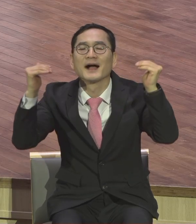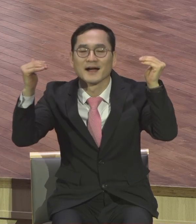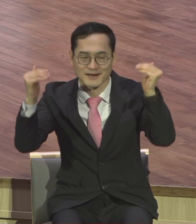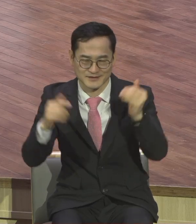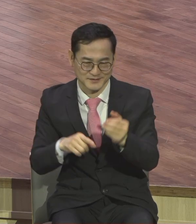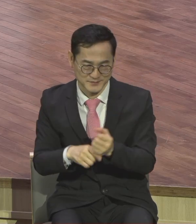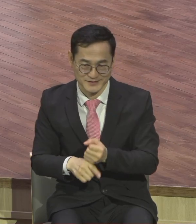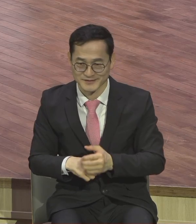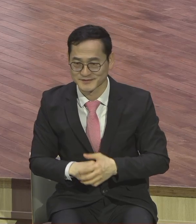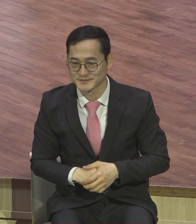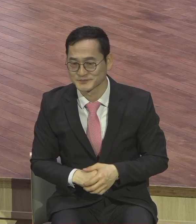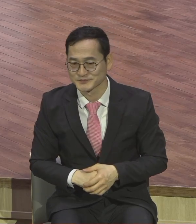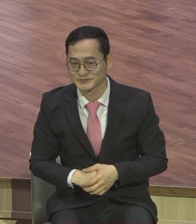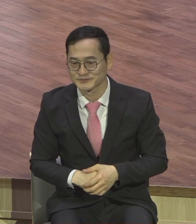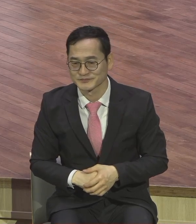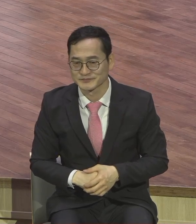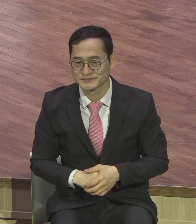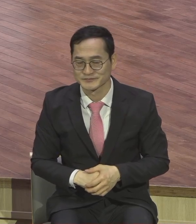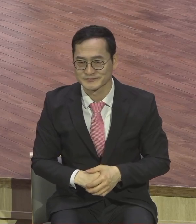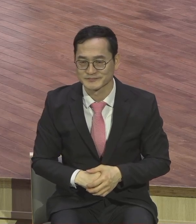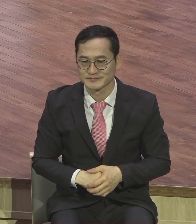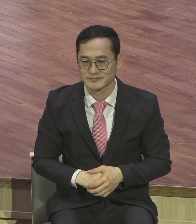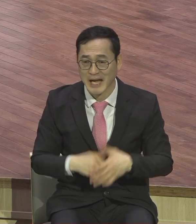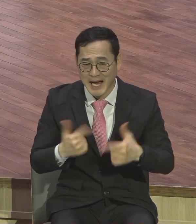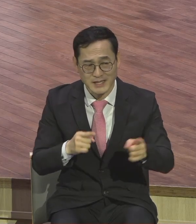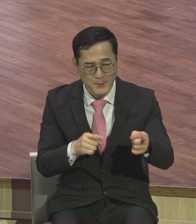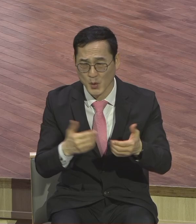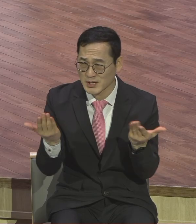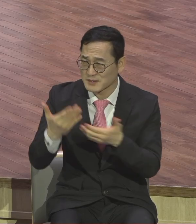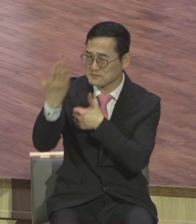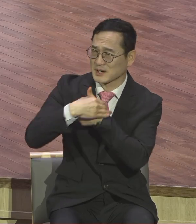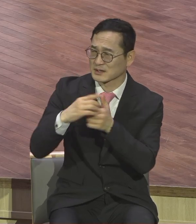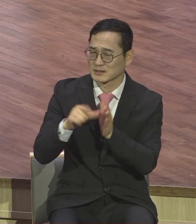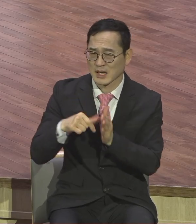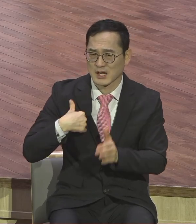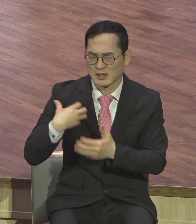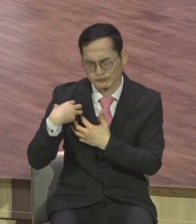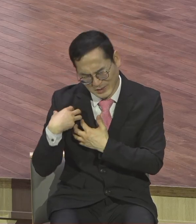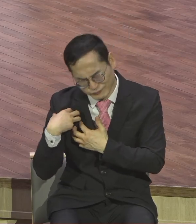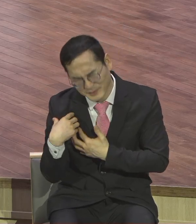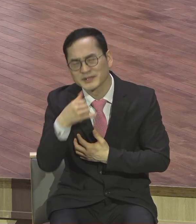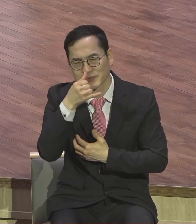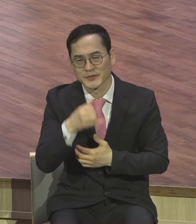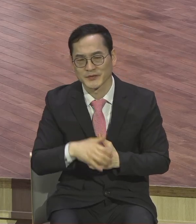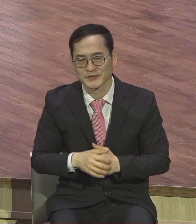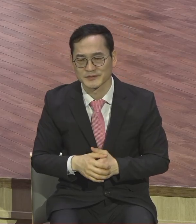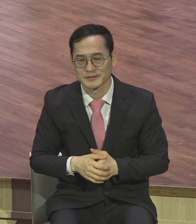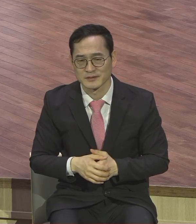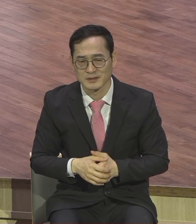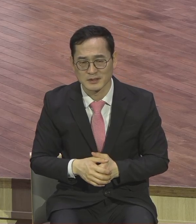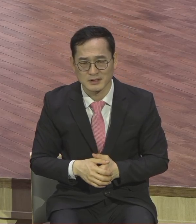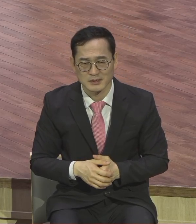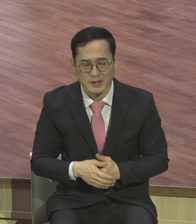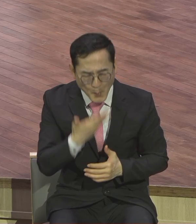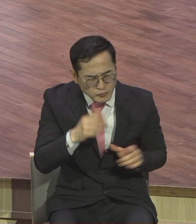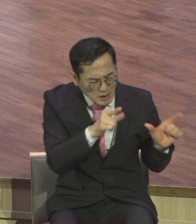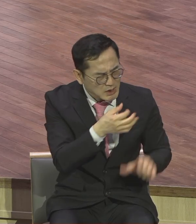과정입니다 거룩한 부담은 다 있습니다 아니 세상 사는 것도 힘든데 지금 코로나 때문에